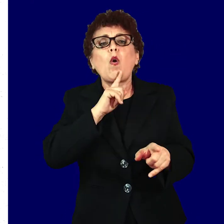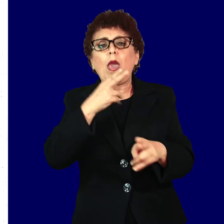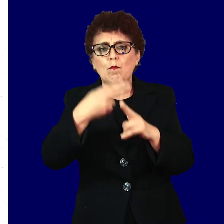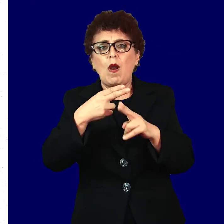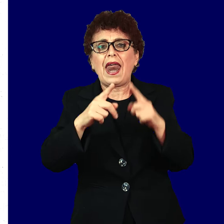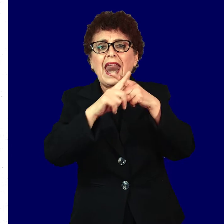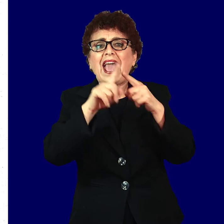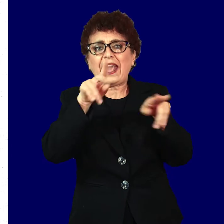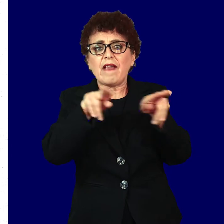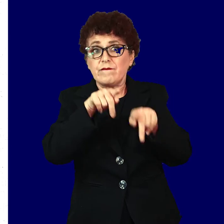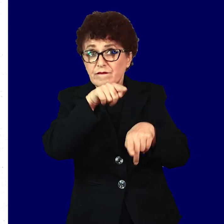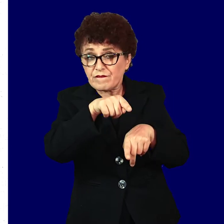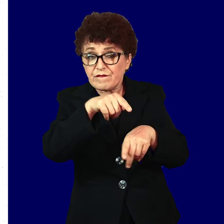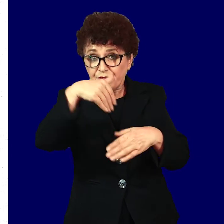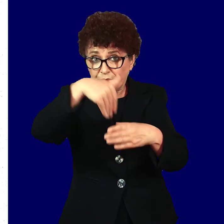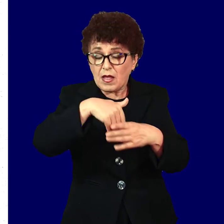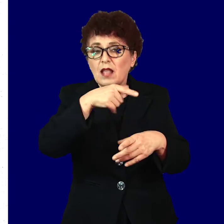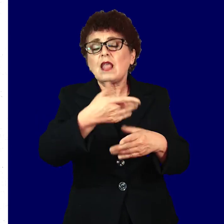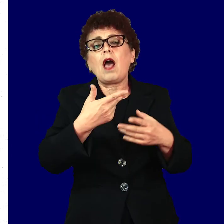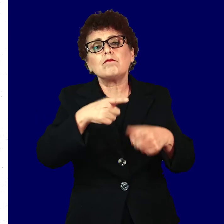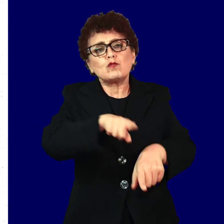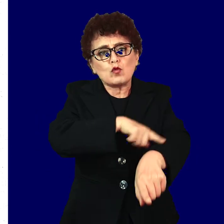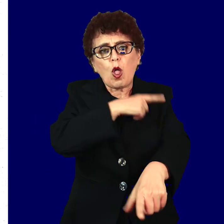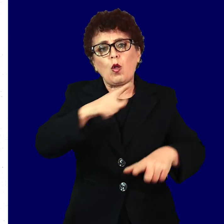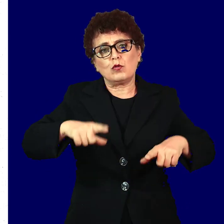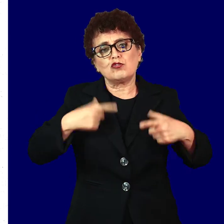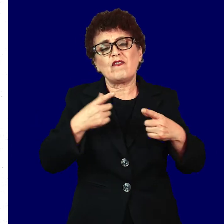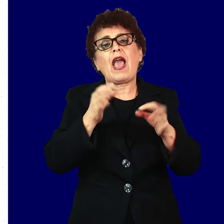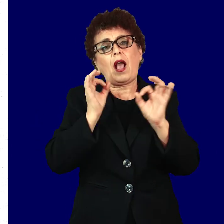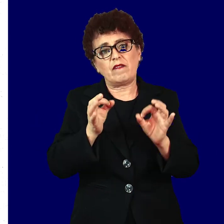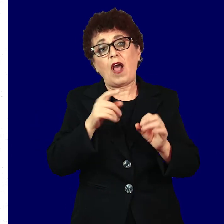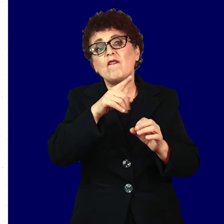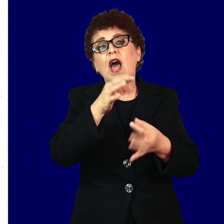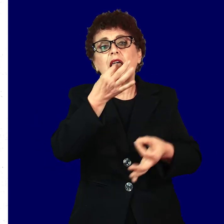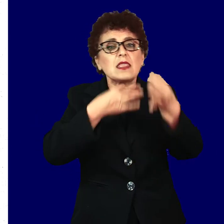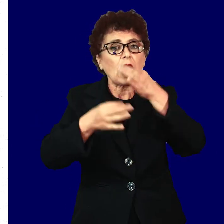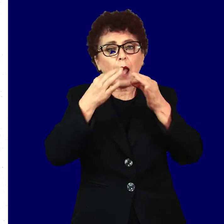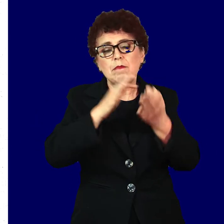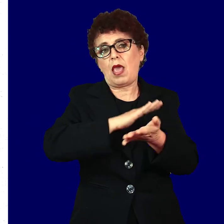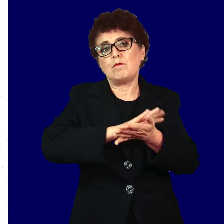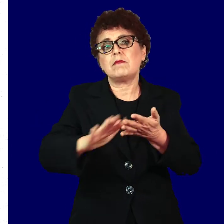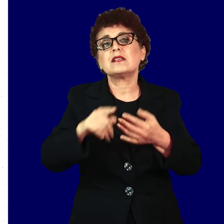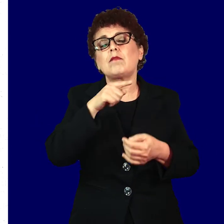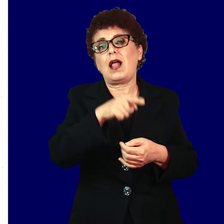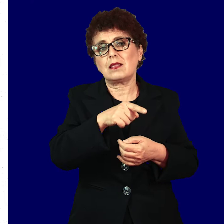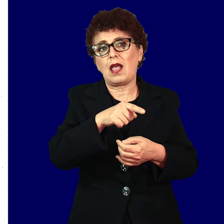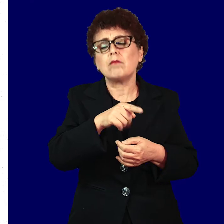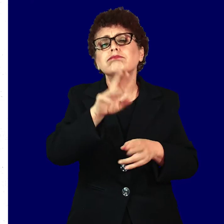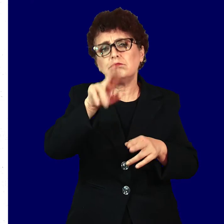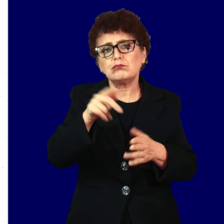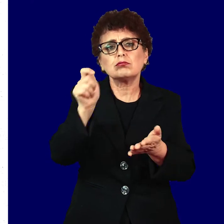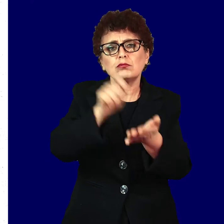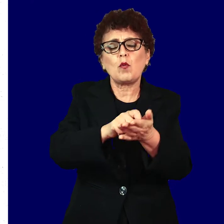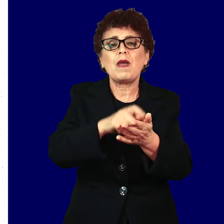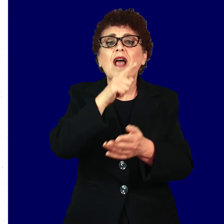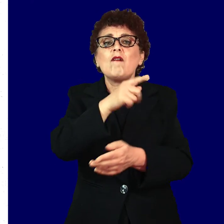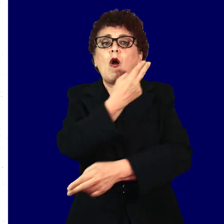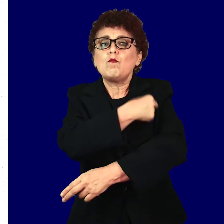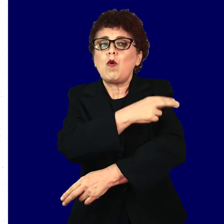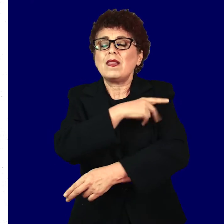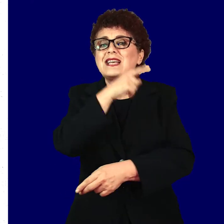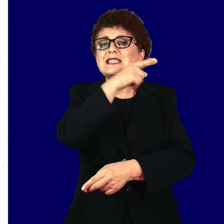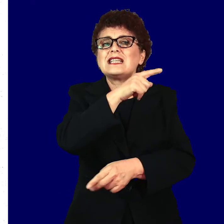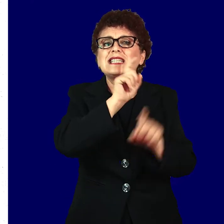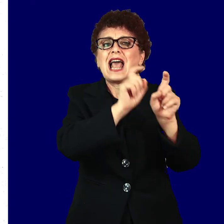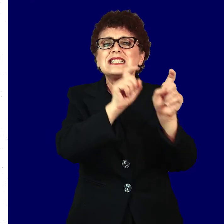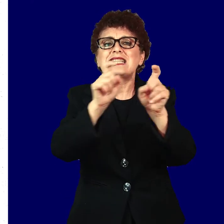лица да имаат квалитетен и долг живот. Оваа терапија е бесплатна и достапна на инфективната клиника